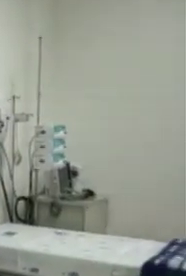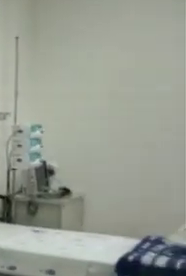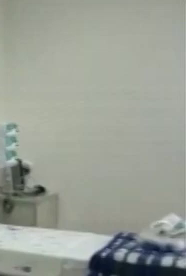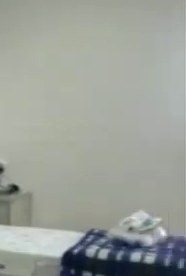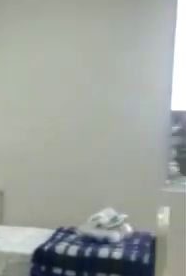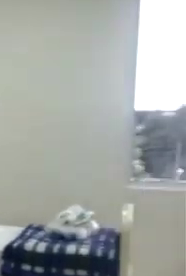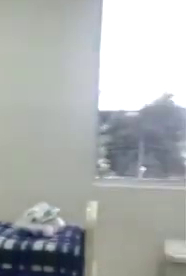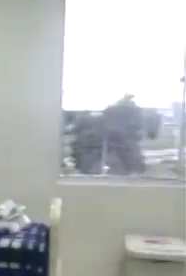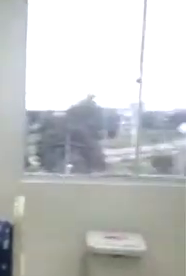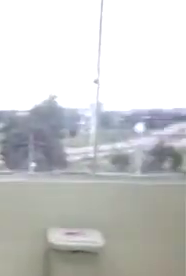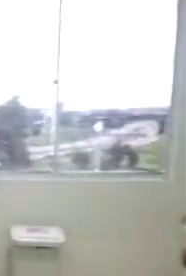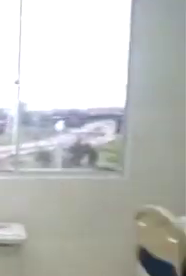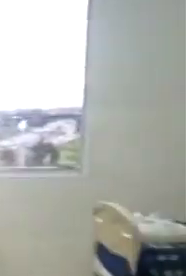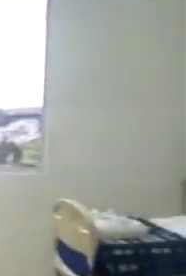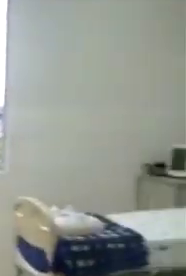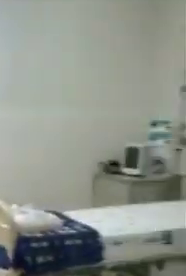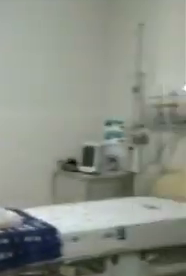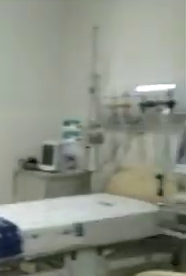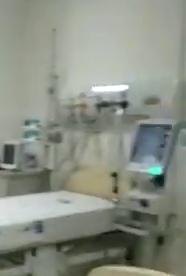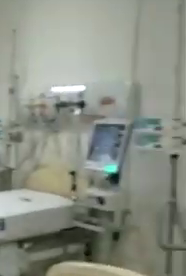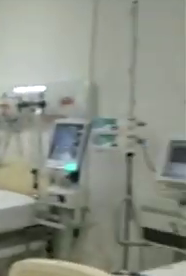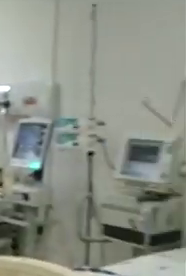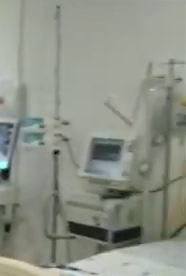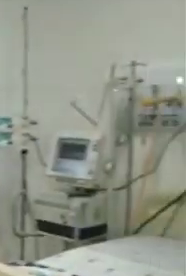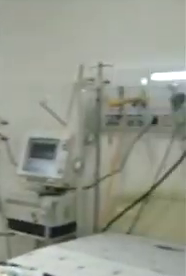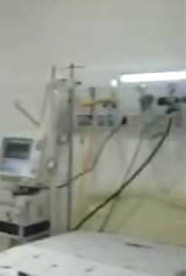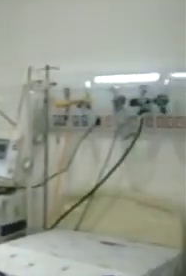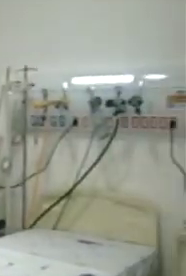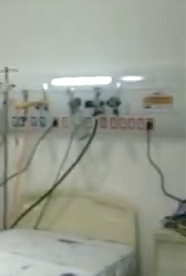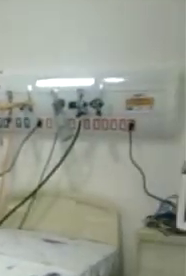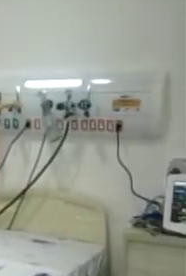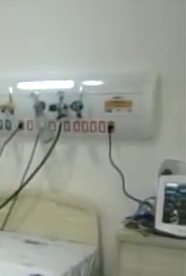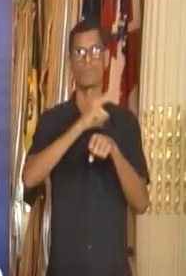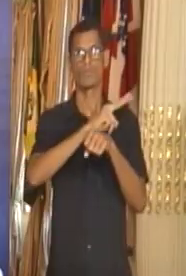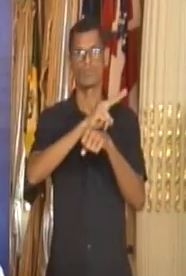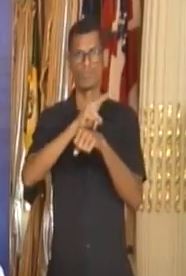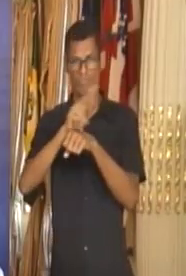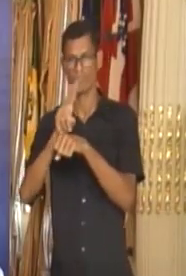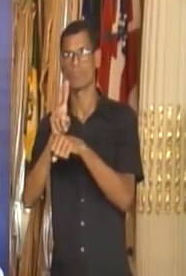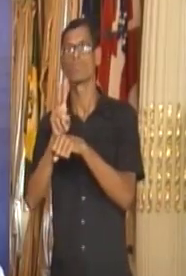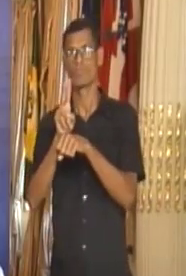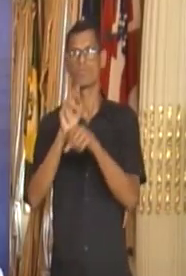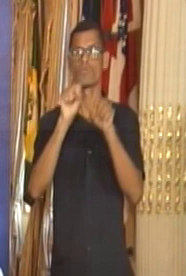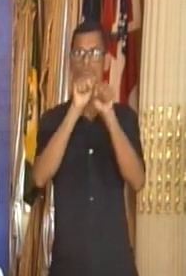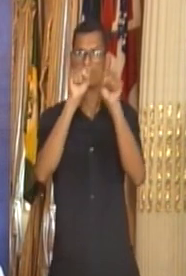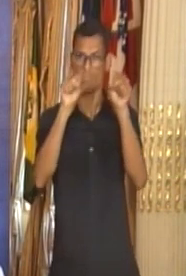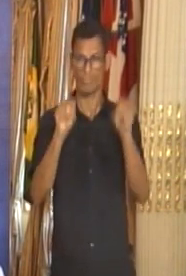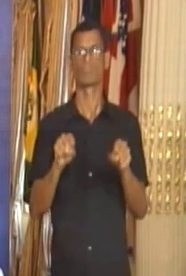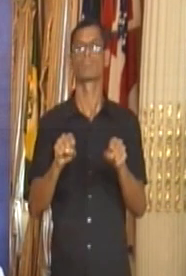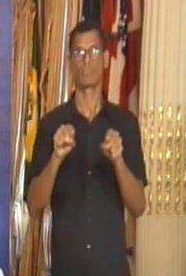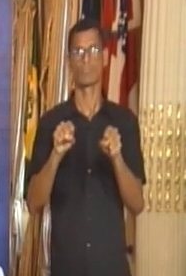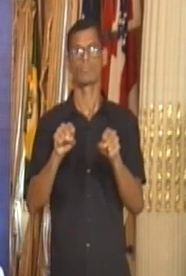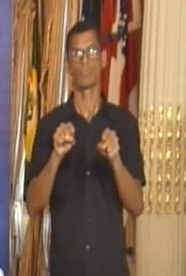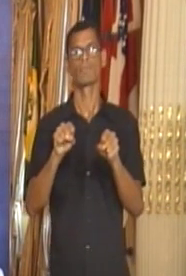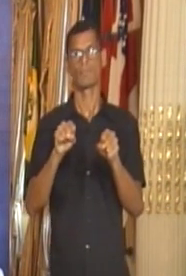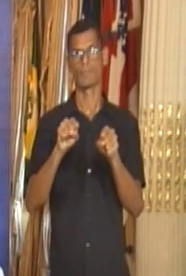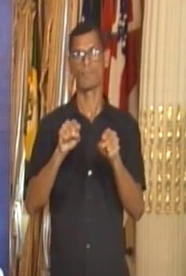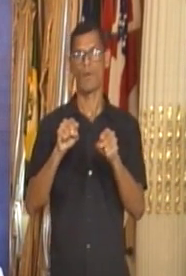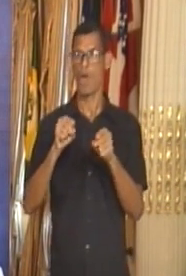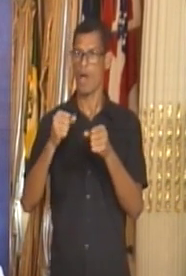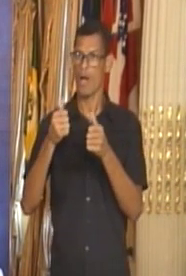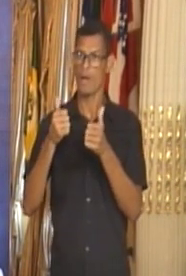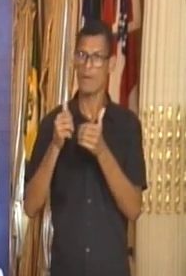nas UTIs Já estamos monitorando, mas vamos monitorar através de sistema mesmo, buscar o acompanhamento